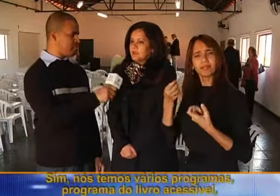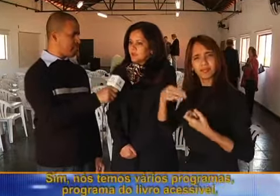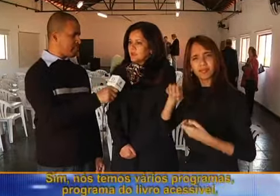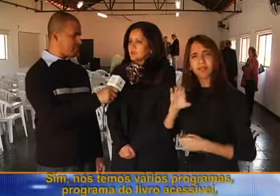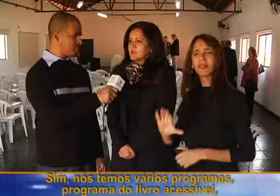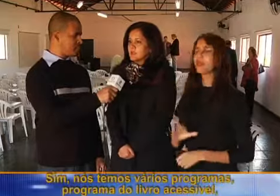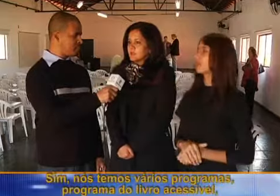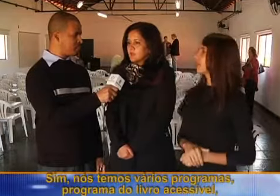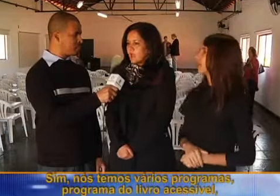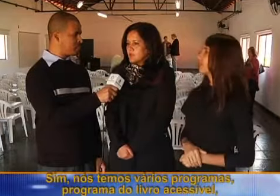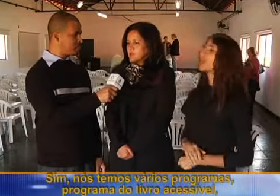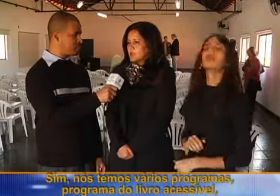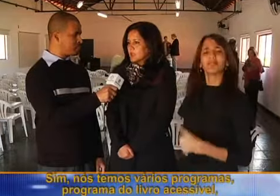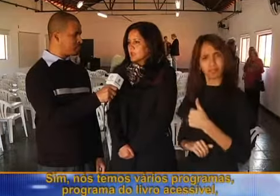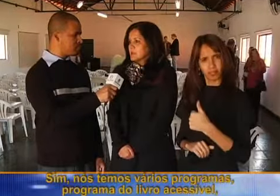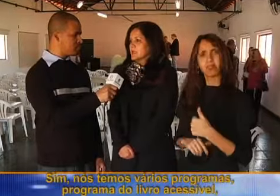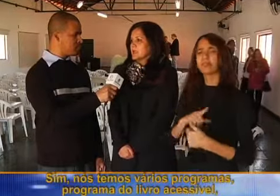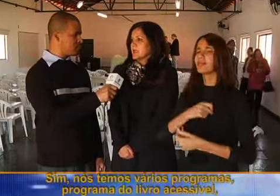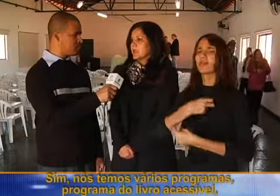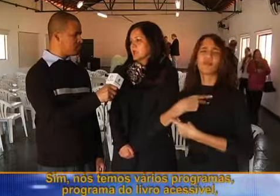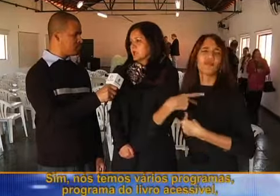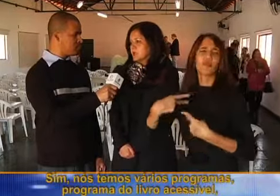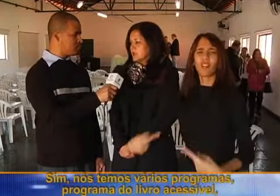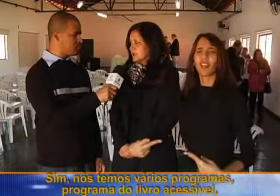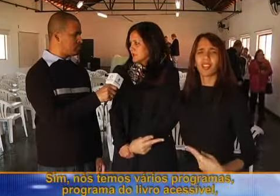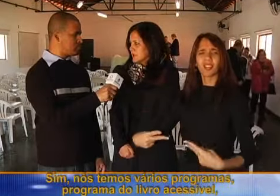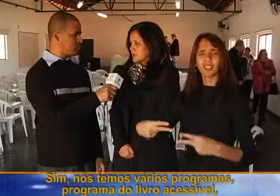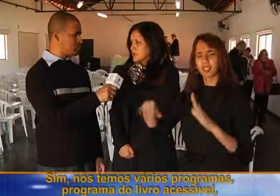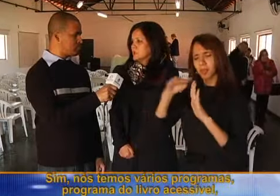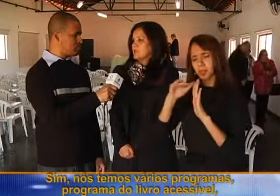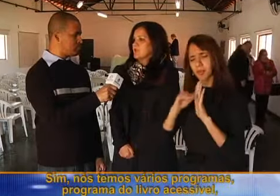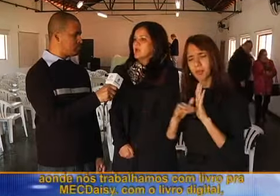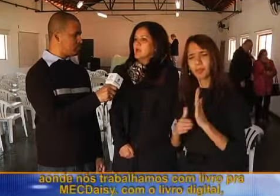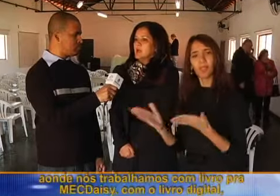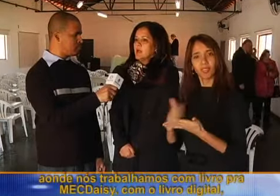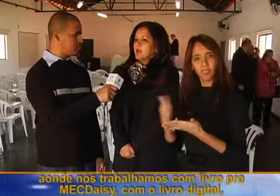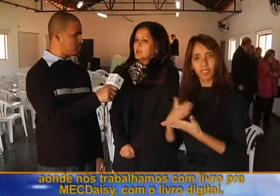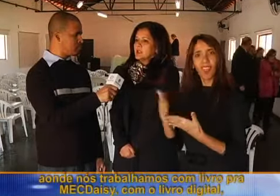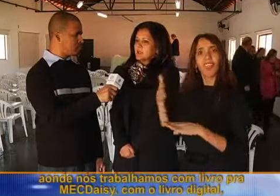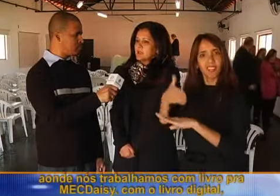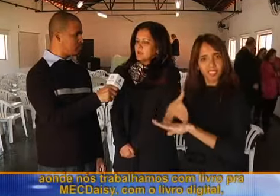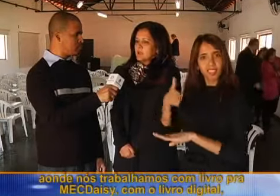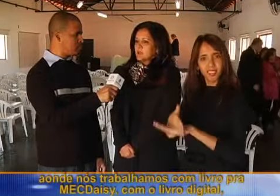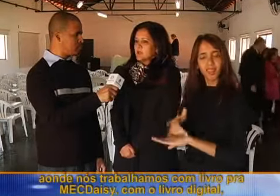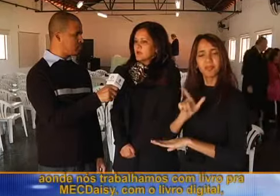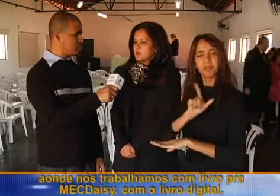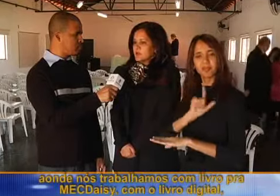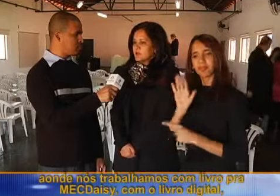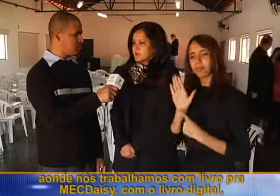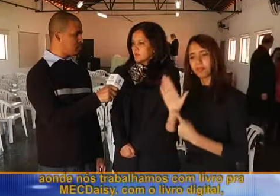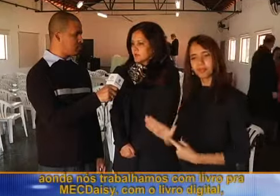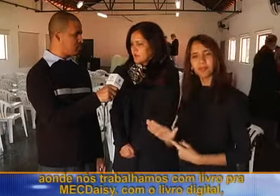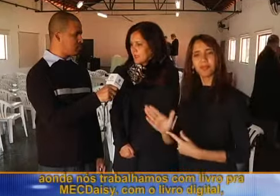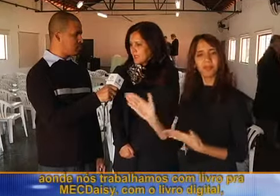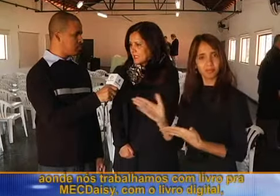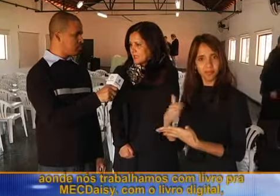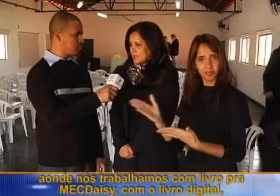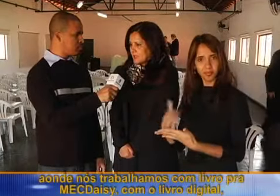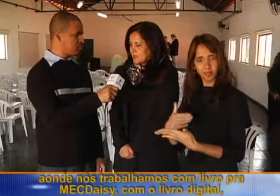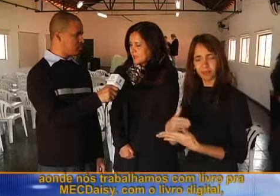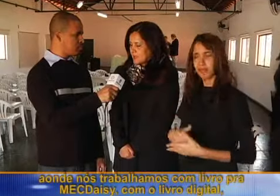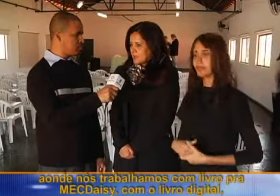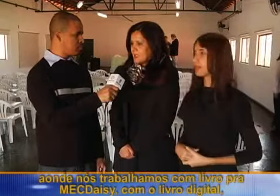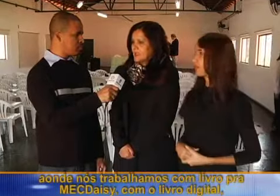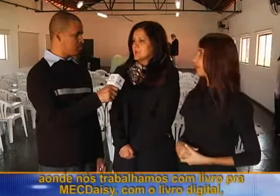Sim, nós temos vários programas, né? O programa do livro acessível, onde nós trabalhamos com o livro para